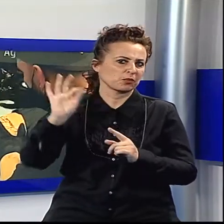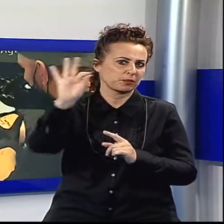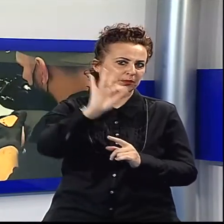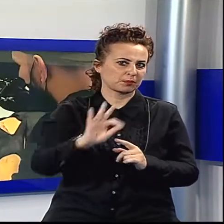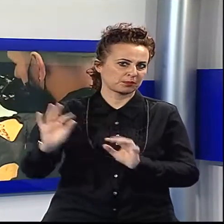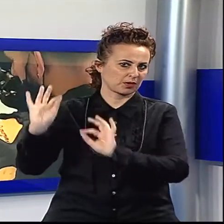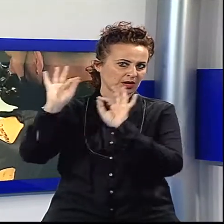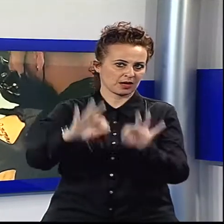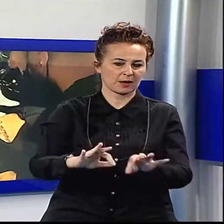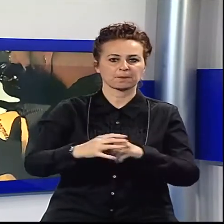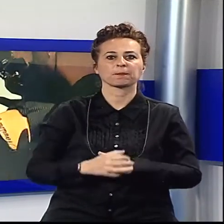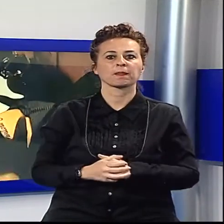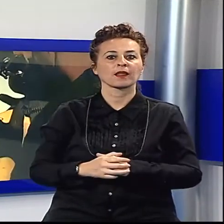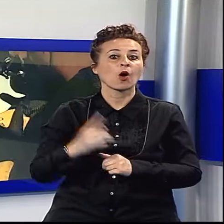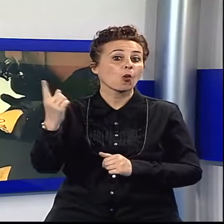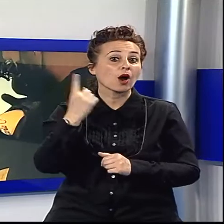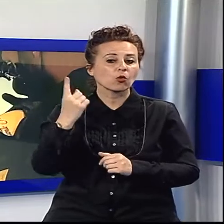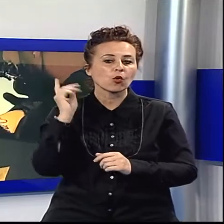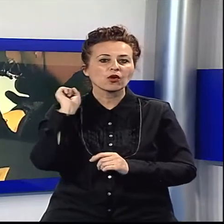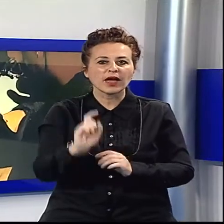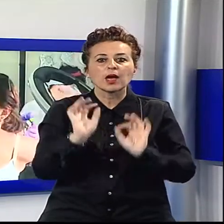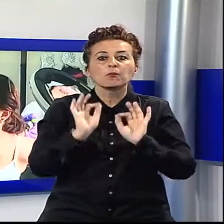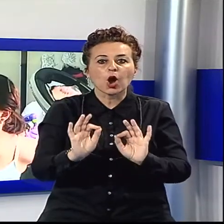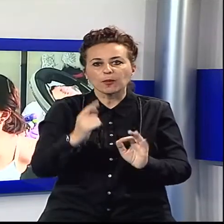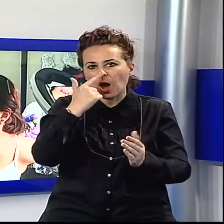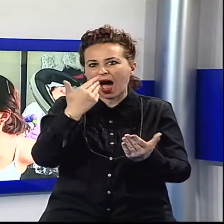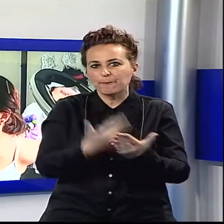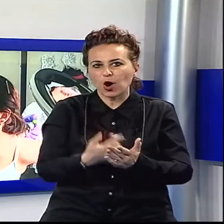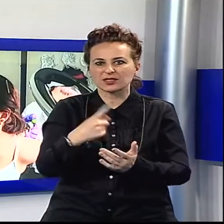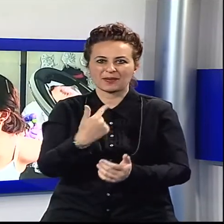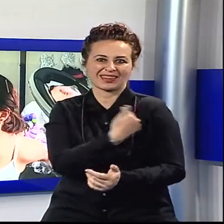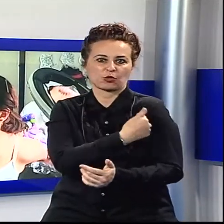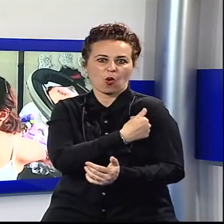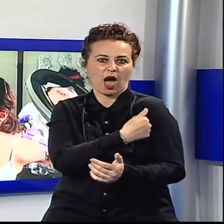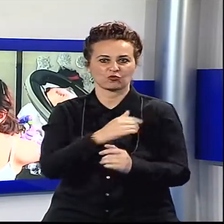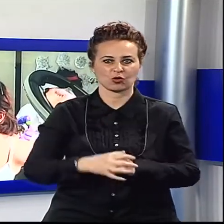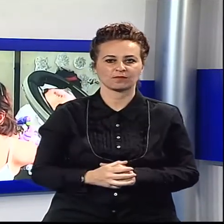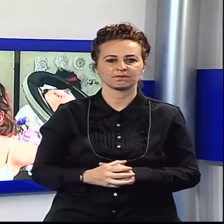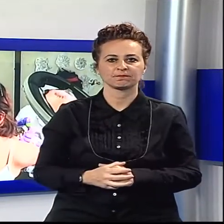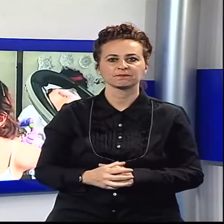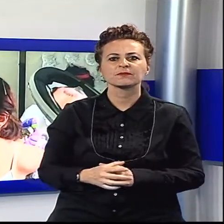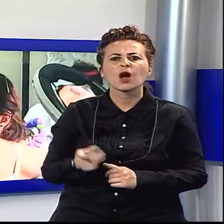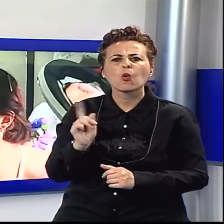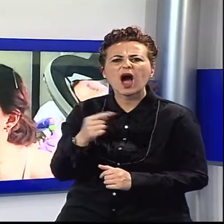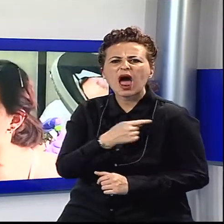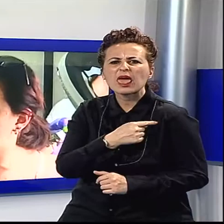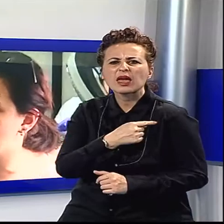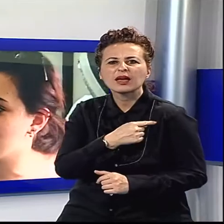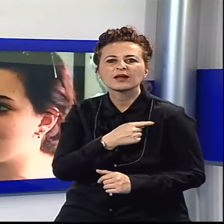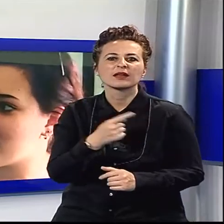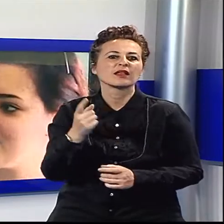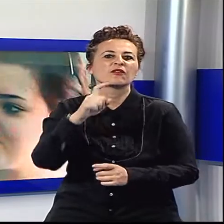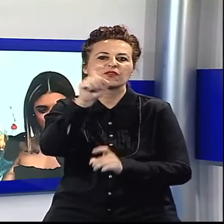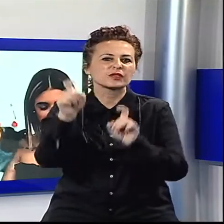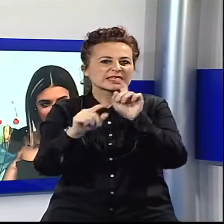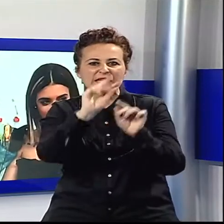molti sono venuti appositamente per farsi fare un tatuaggio. Cosa ti stai facendo tatuare? Dei ghirigori con un fiore, con una